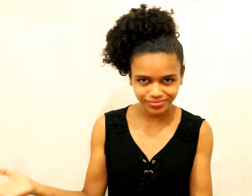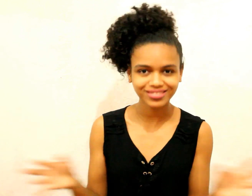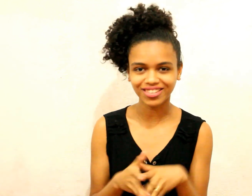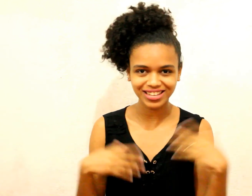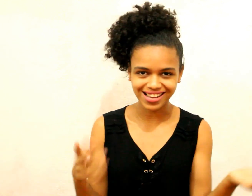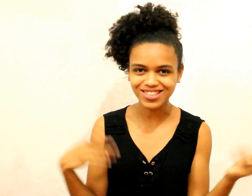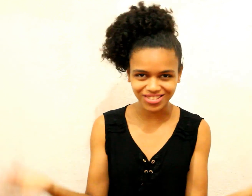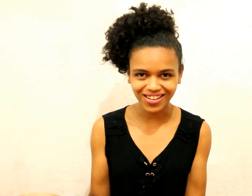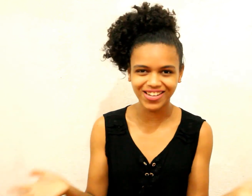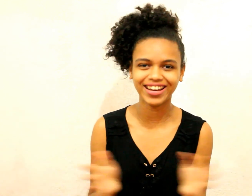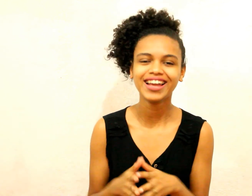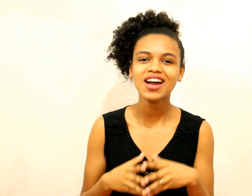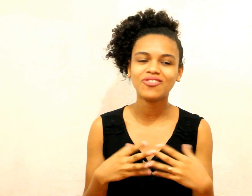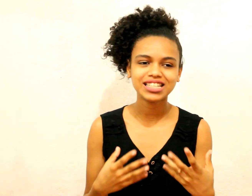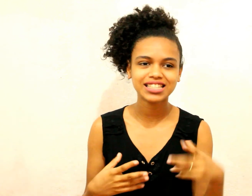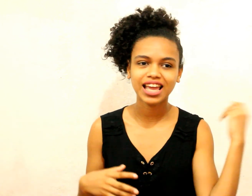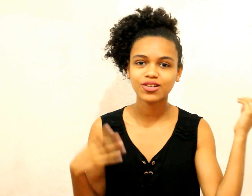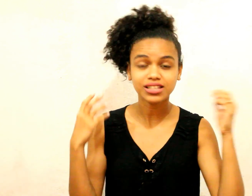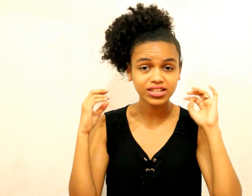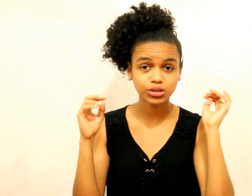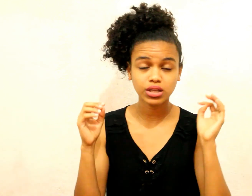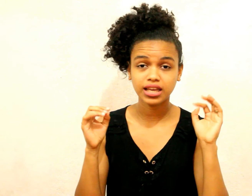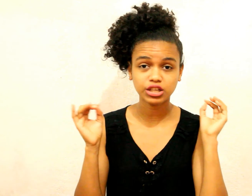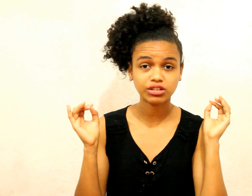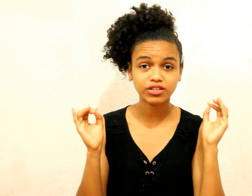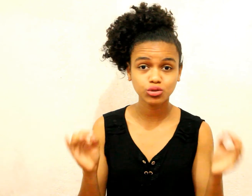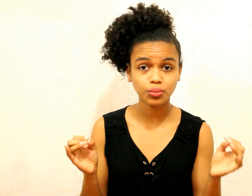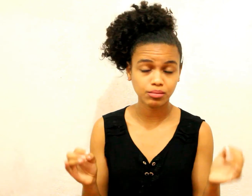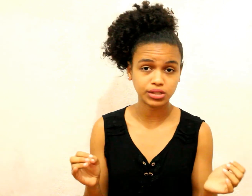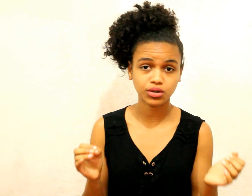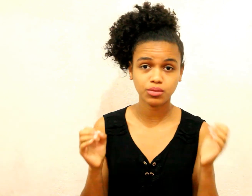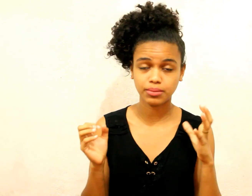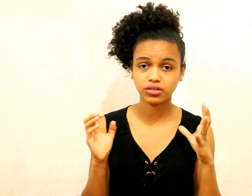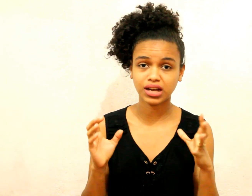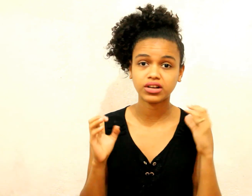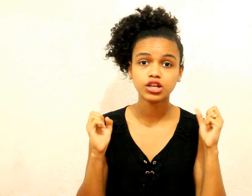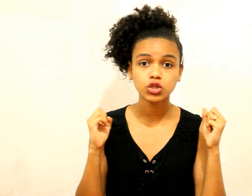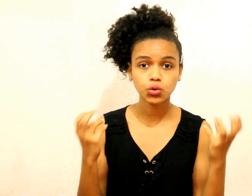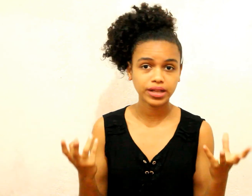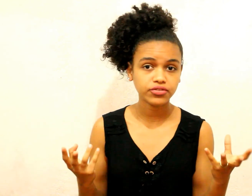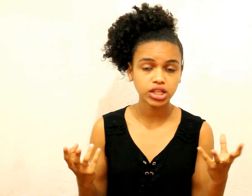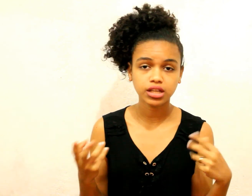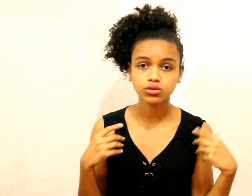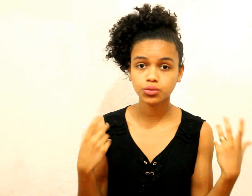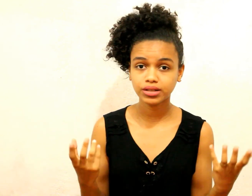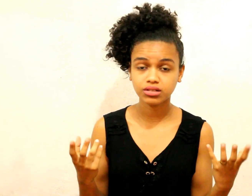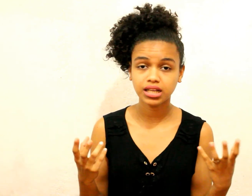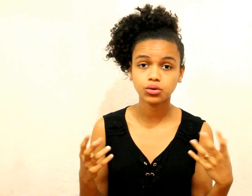Não tinha no Não tenho agora Mas assim Eu usava essa touquinha E ajudava super mesmo Porque meu cabelo ficava Super definido Super nutrido